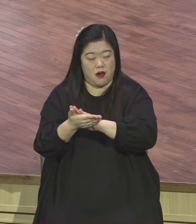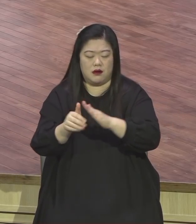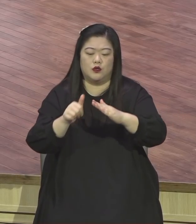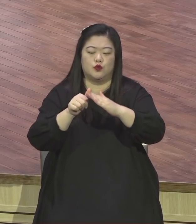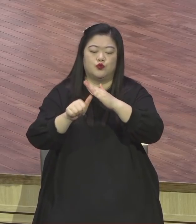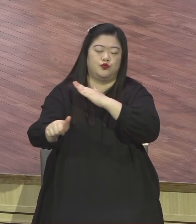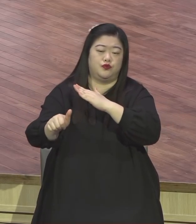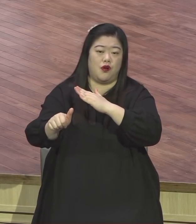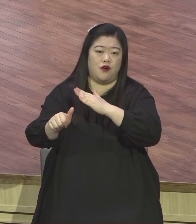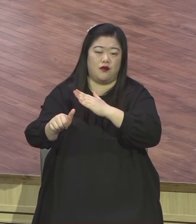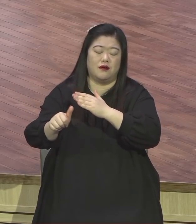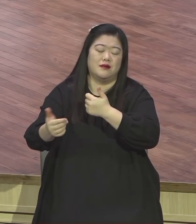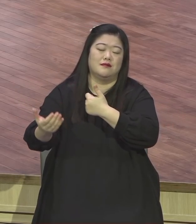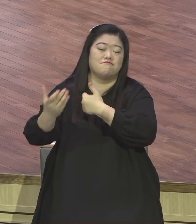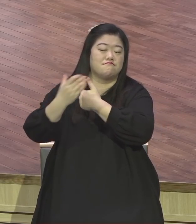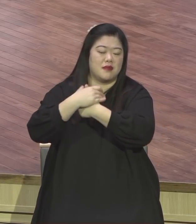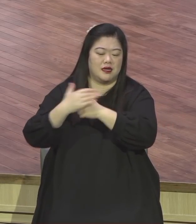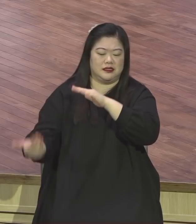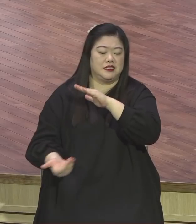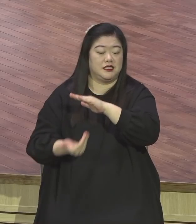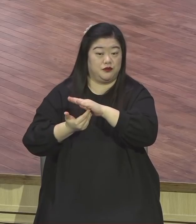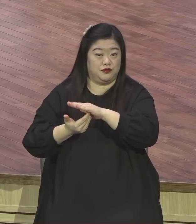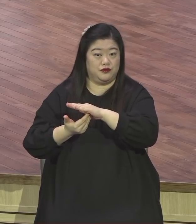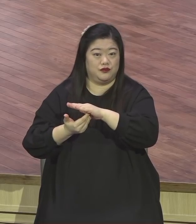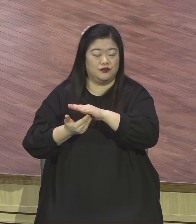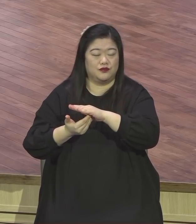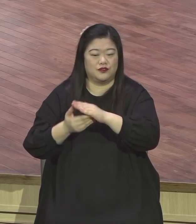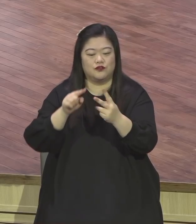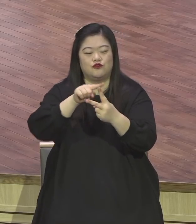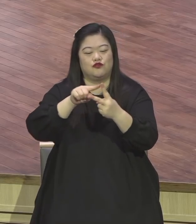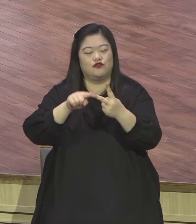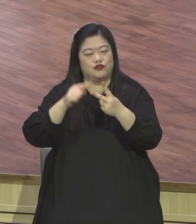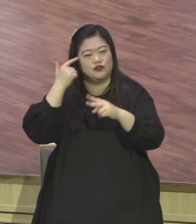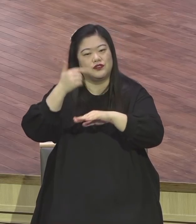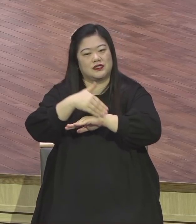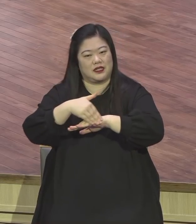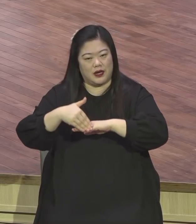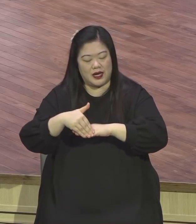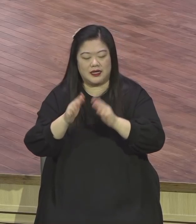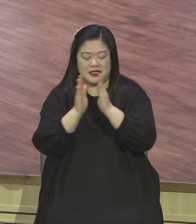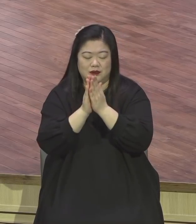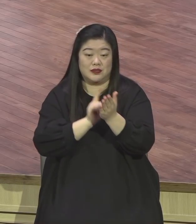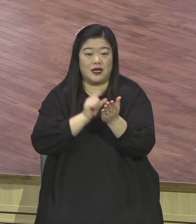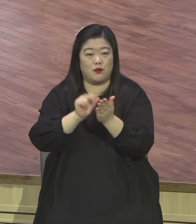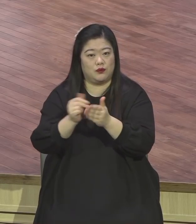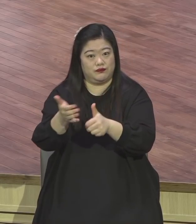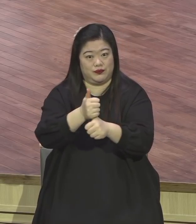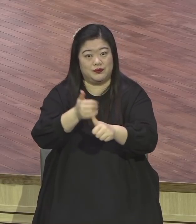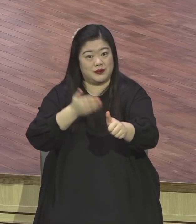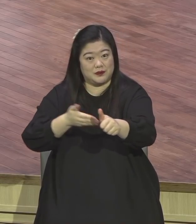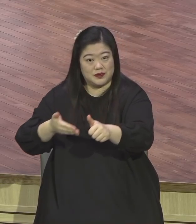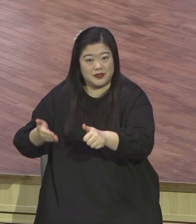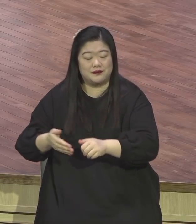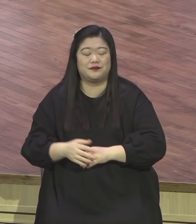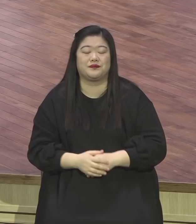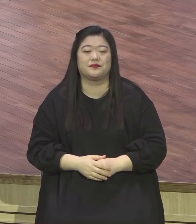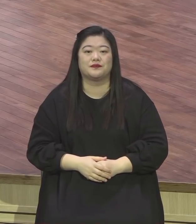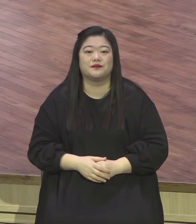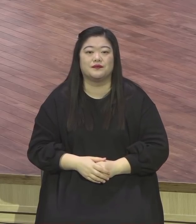라는 약속인 줄 믿고 받으시기를 바랍니다. 창조주 하나님은 우리의